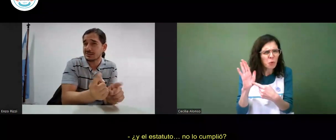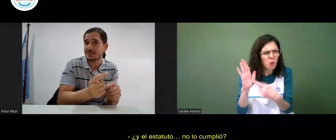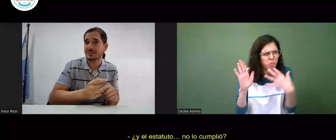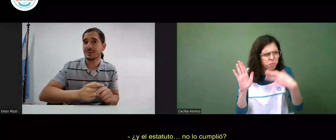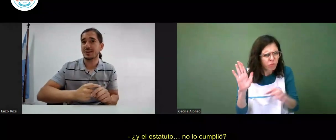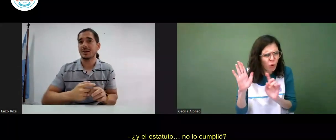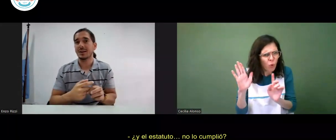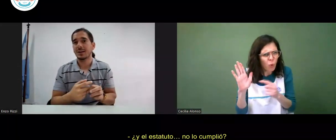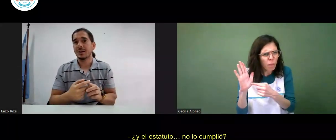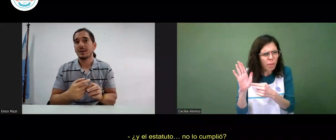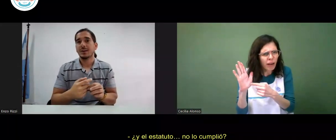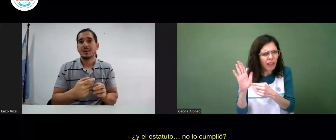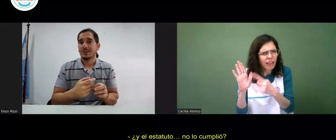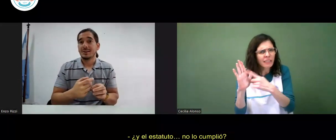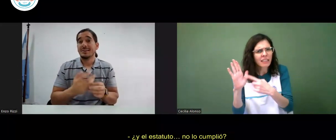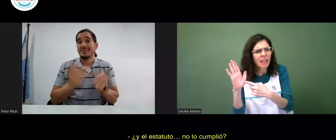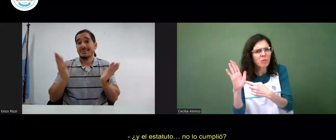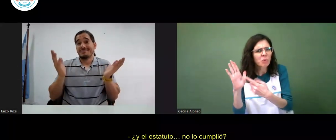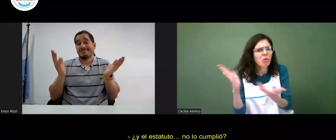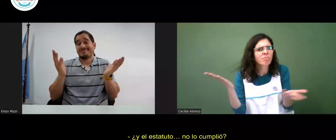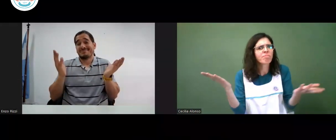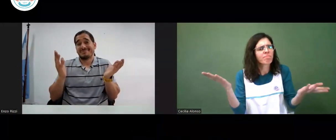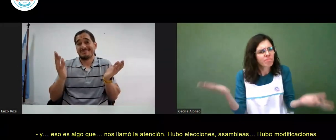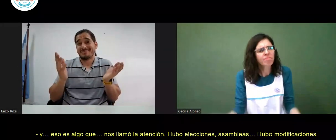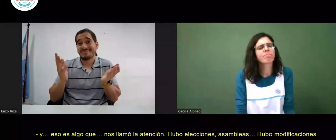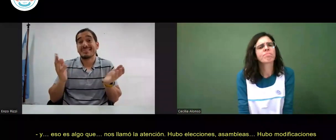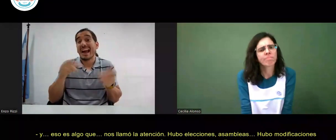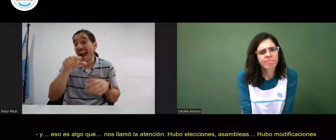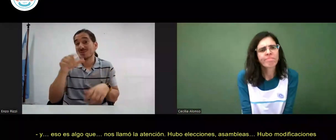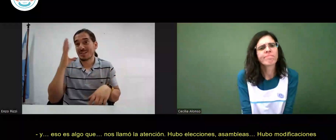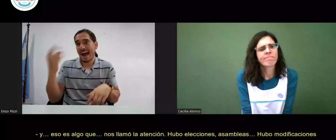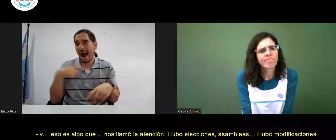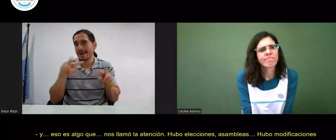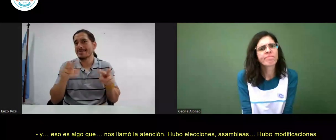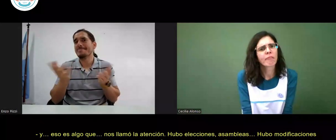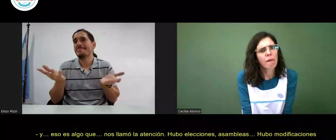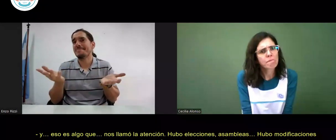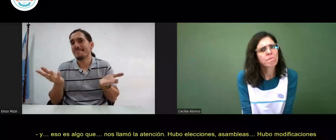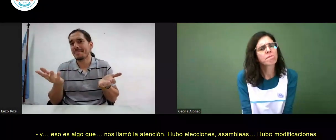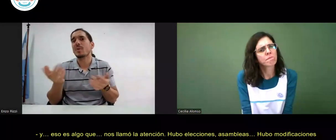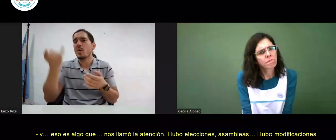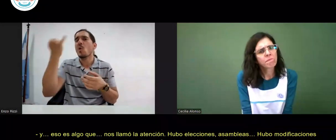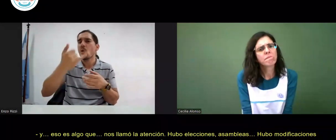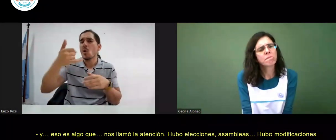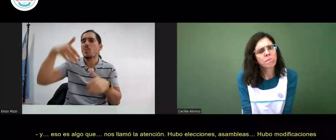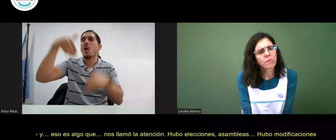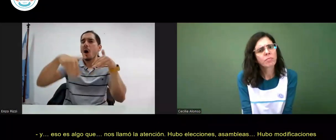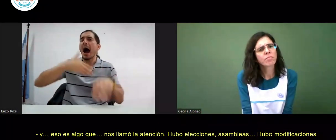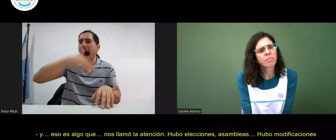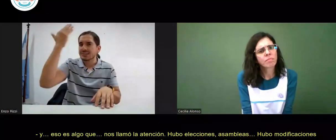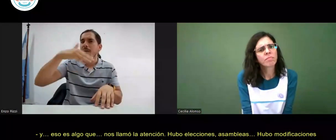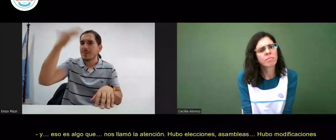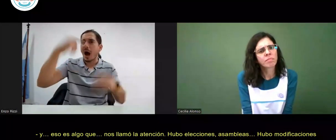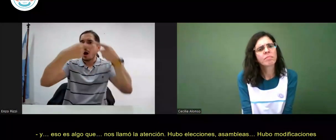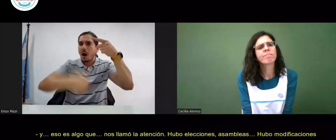¿y el estatuto no lo cumplió? y eso es algo que nos